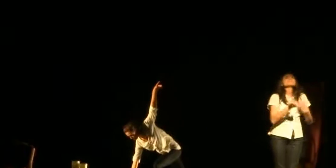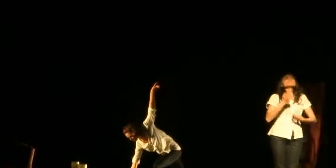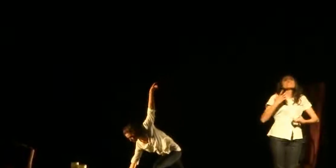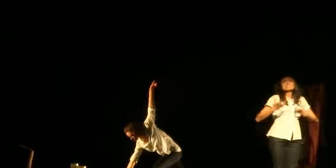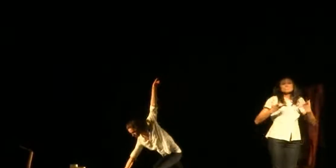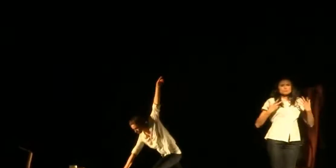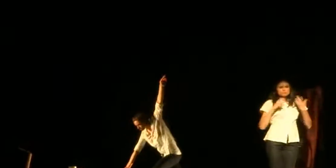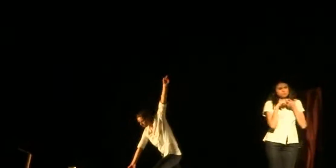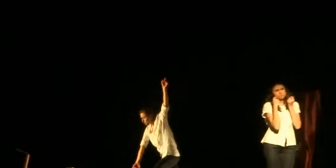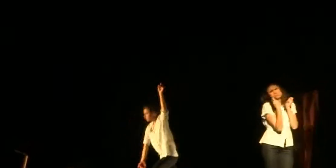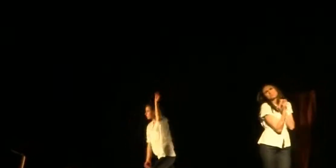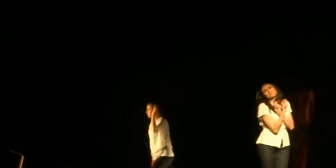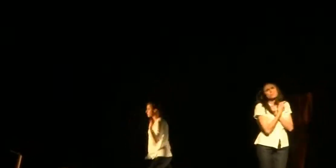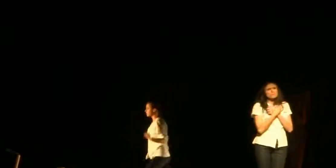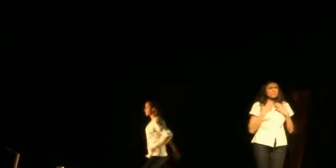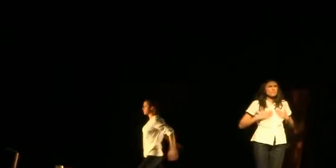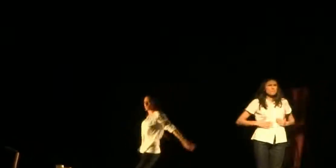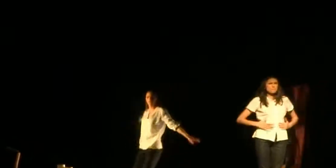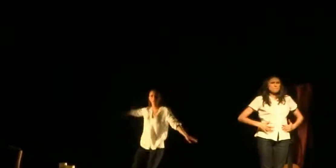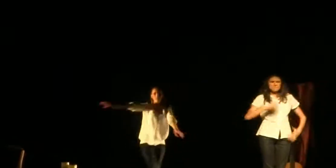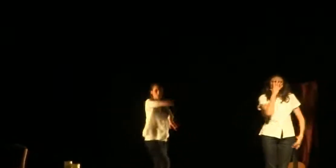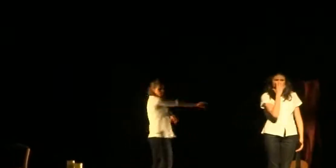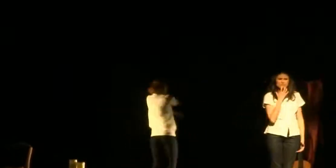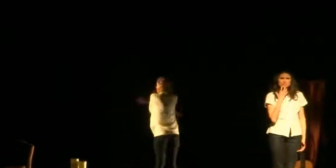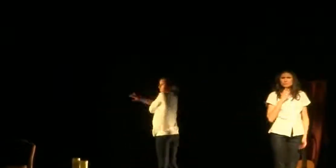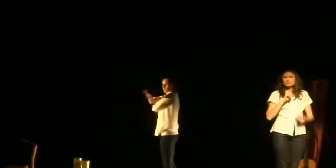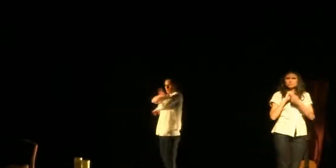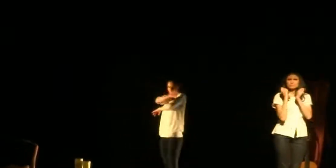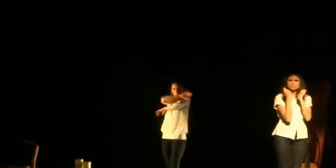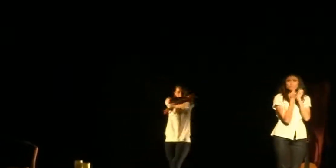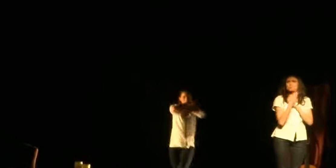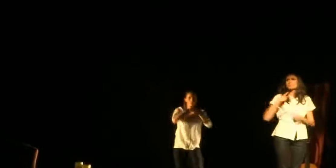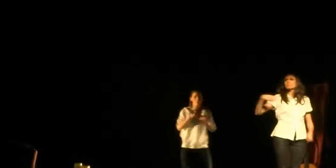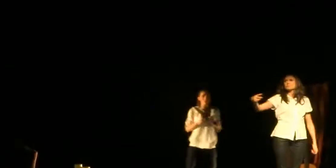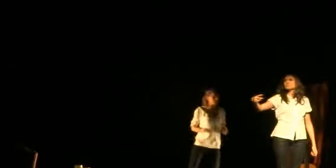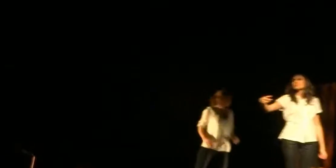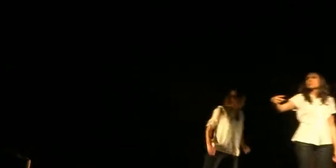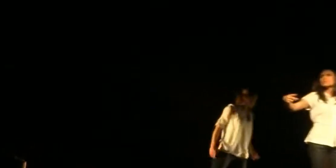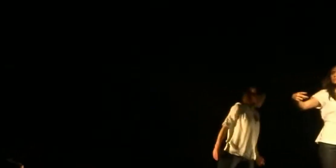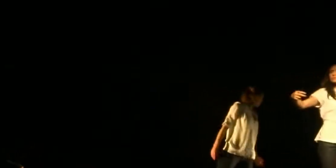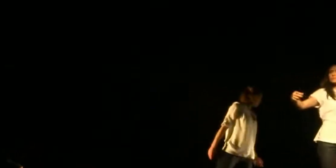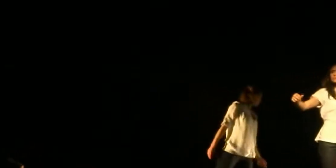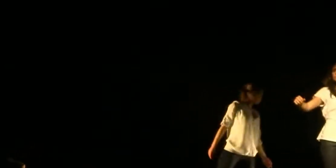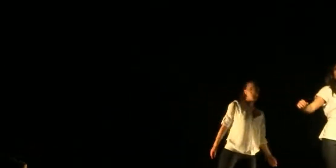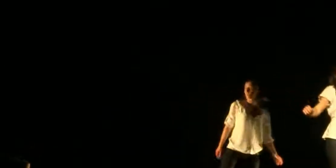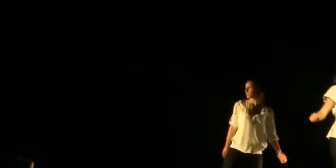vêtements colorés Contre un sombre manteau sans merveille